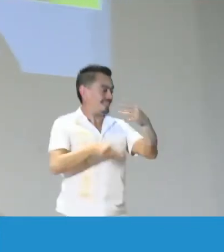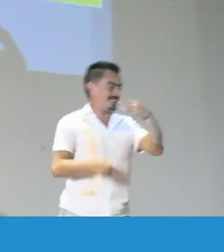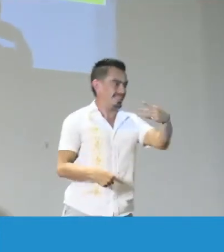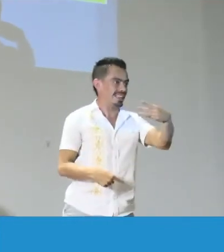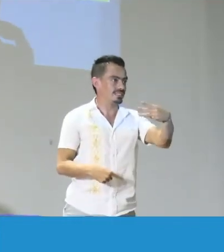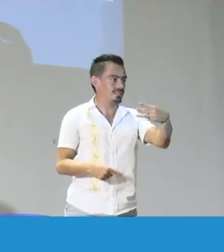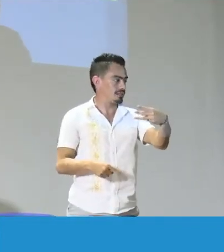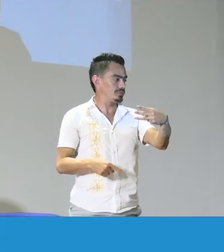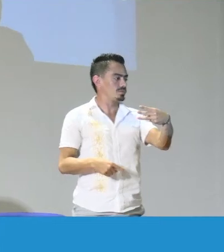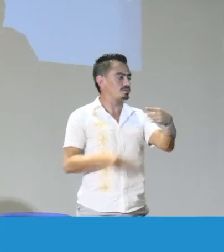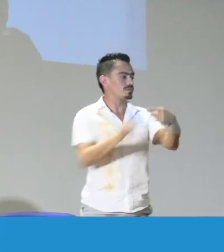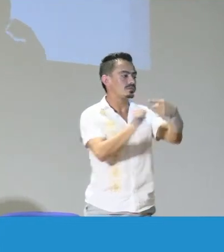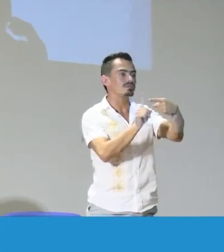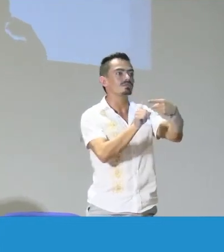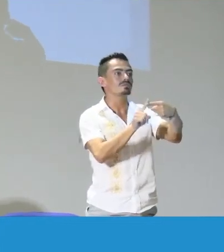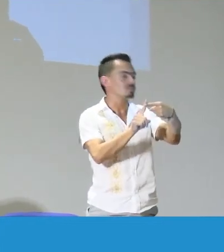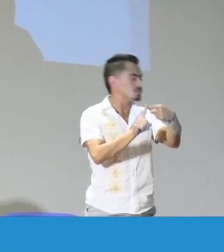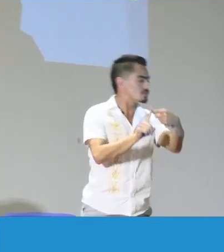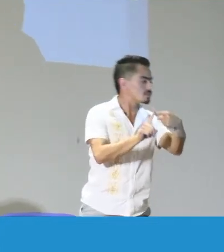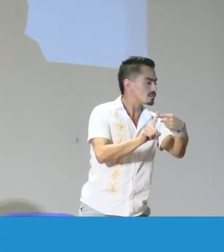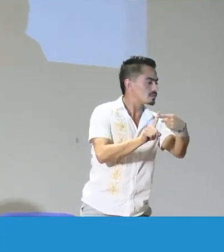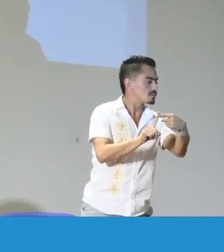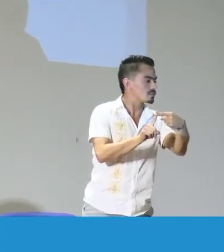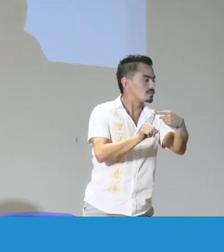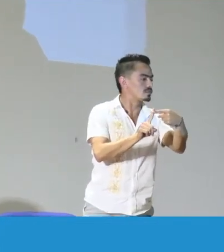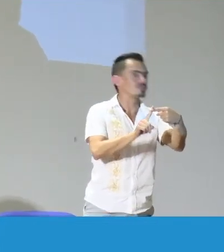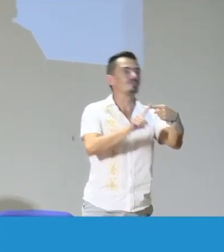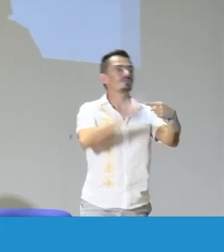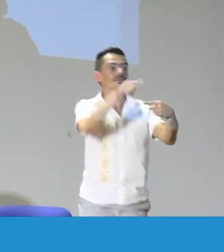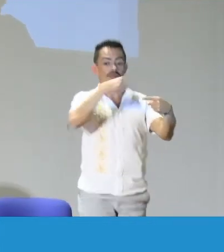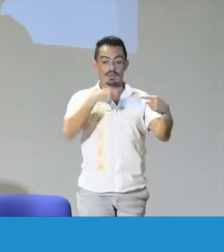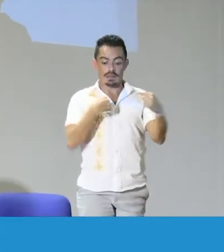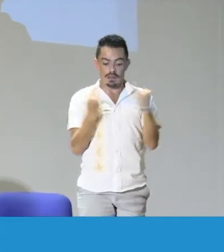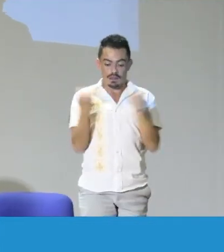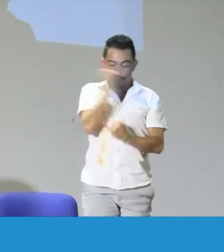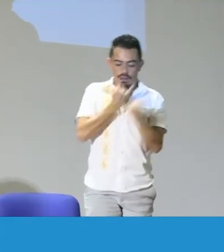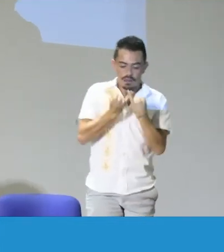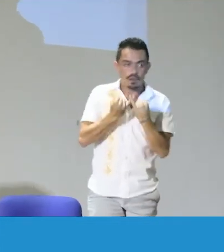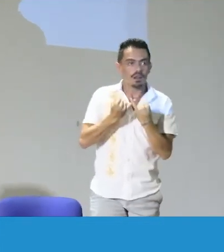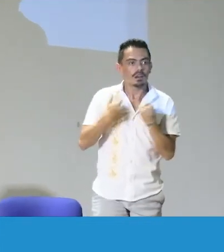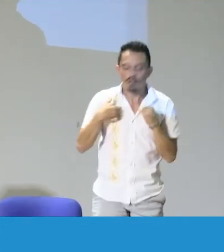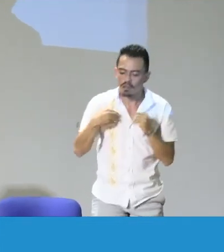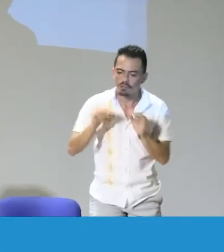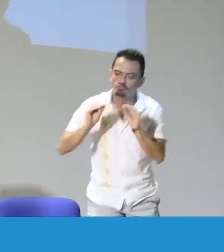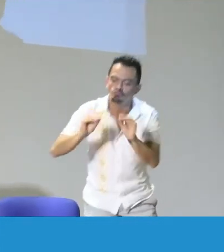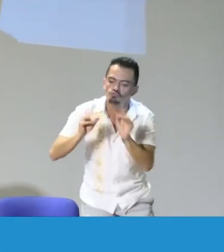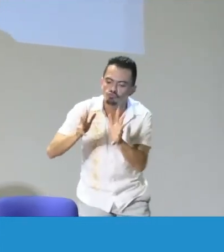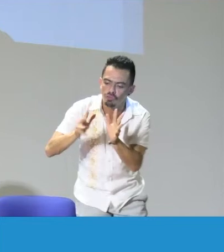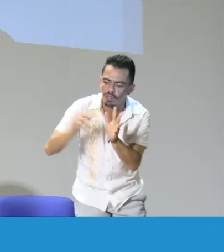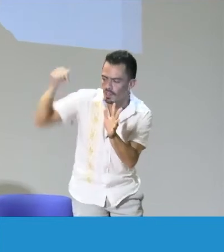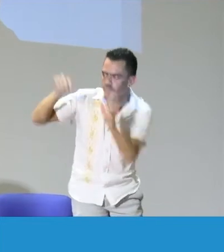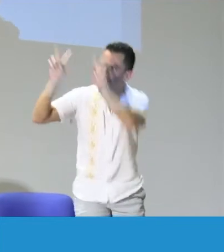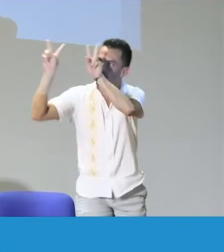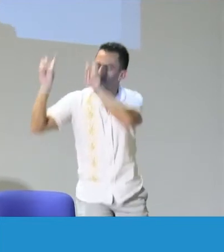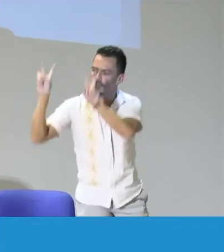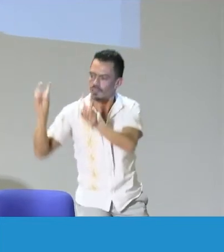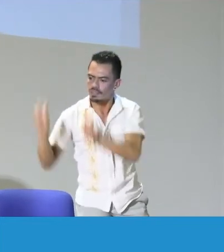de pie, qué pena que me siento incómodo moviéndome aquí sentado. Entonces, hay tres elementos o preguntas que conforman la